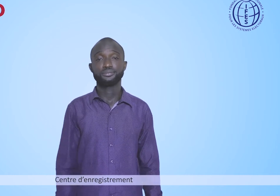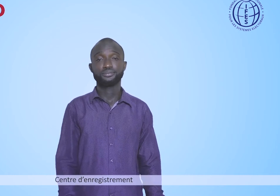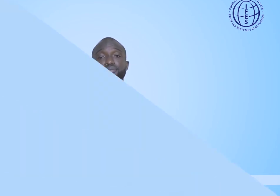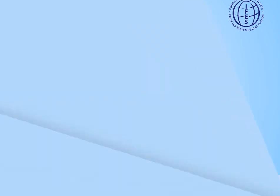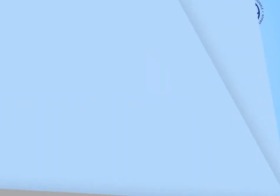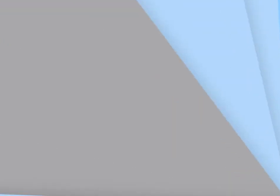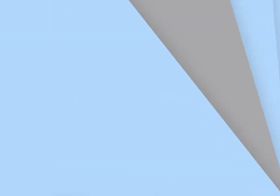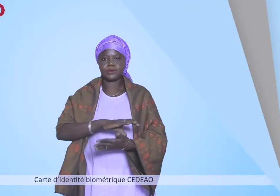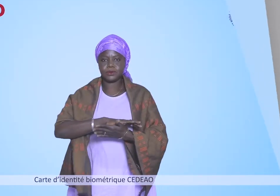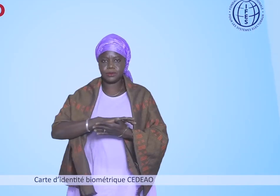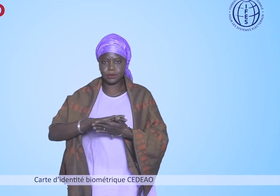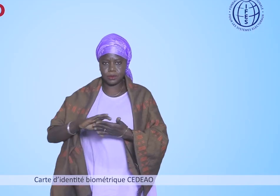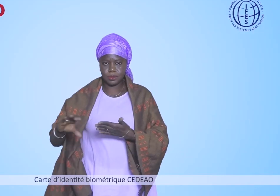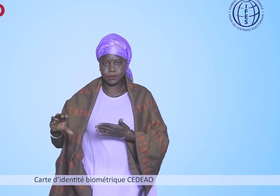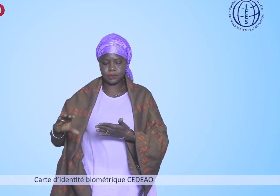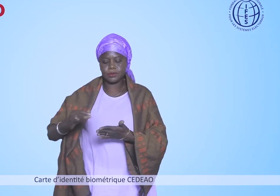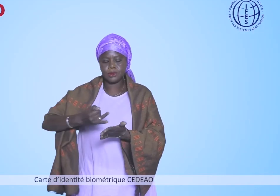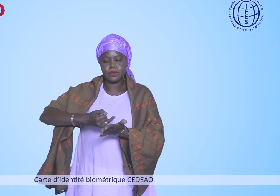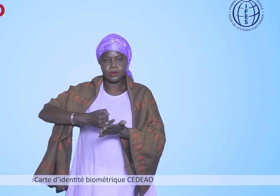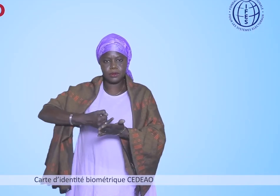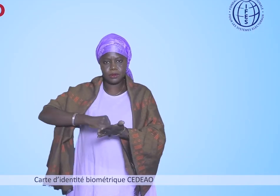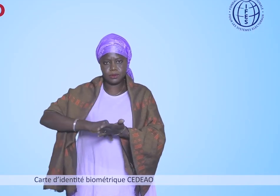Carte d'identité biométrique CDAO